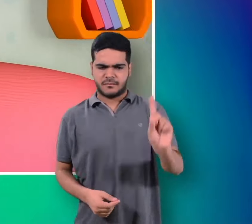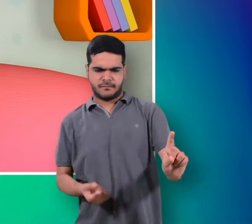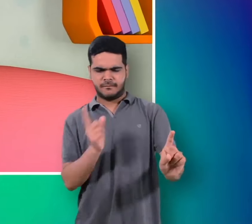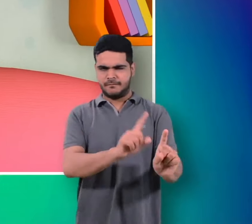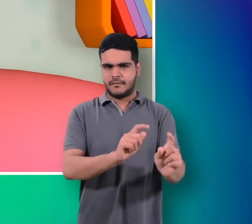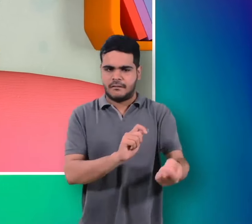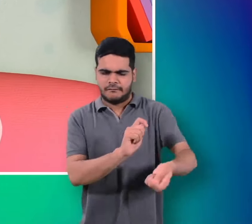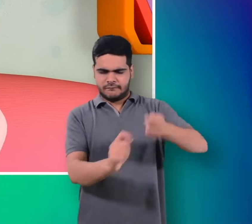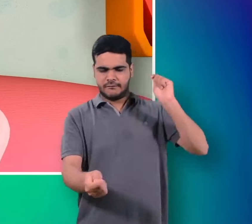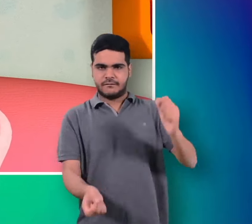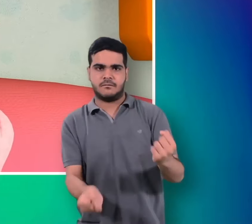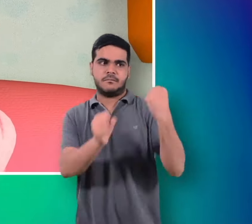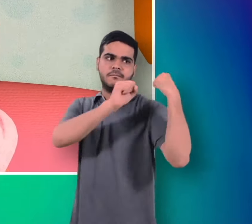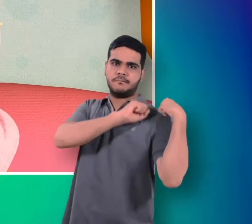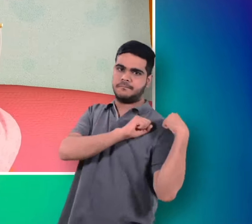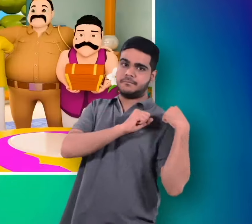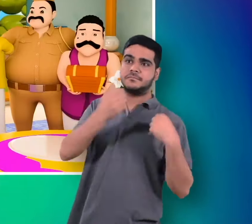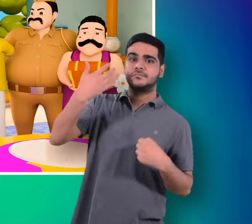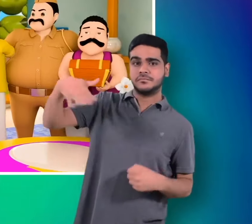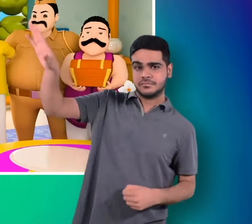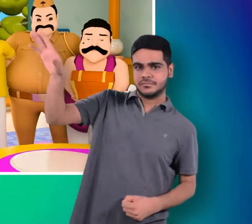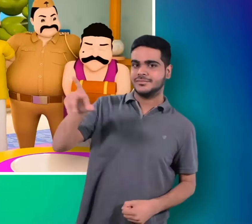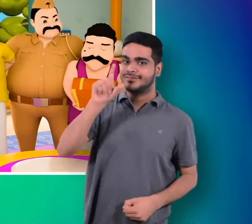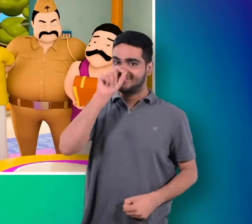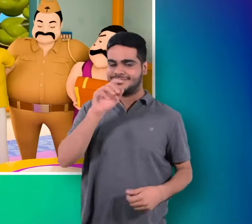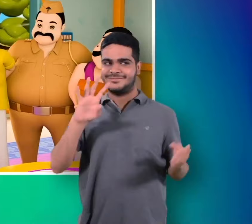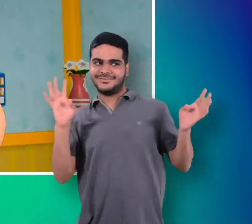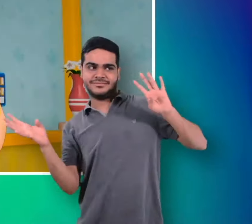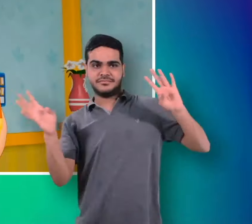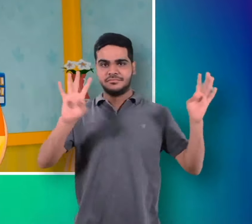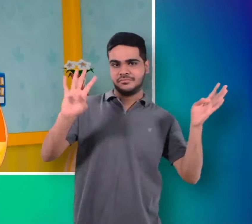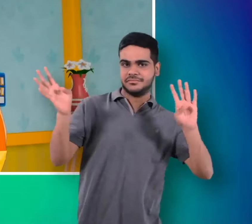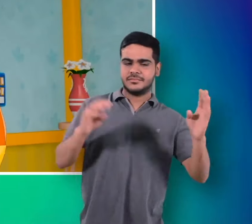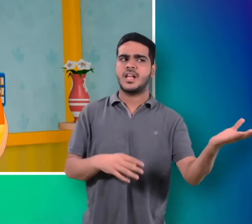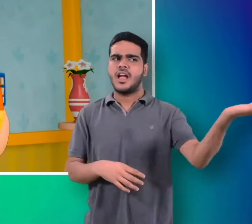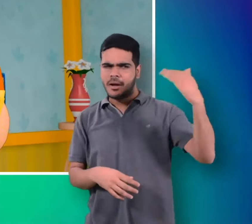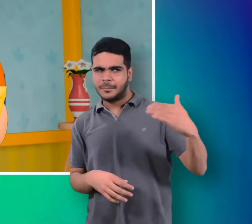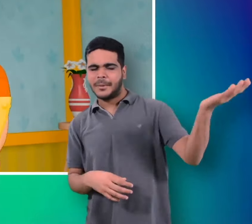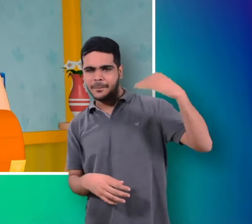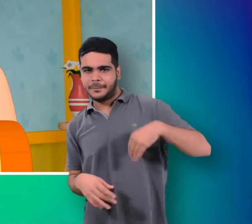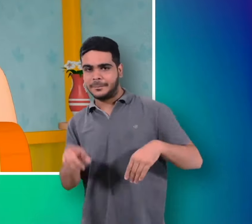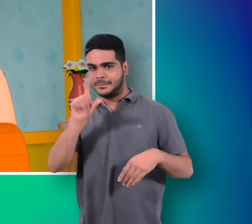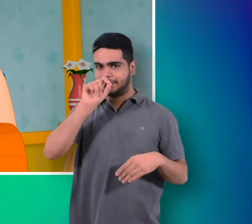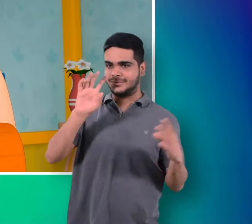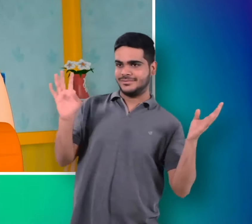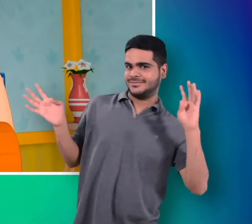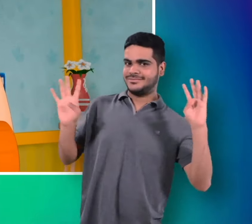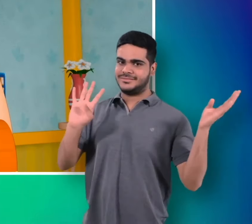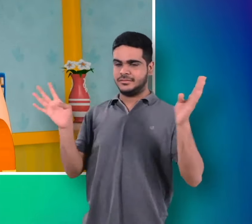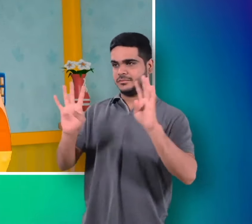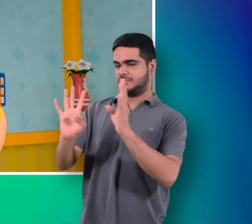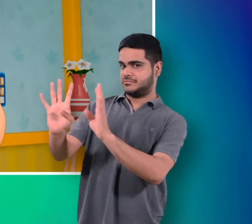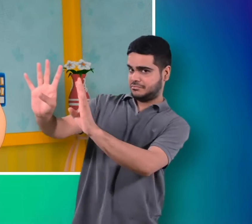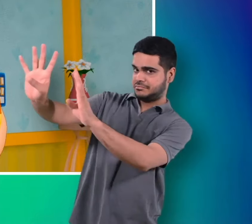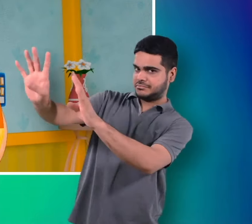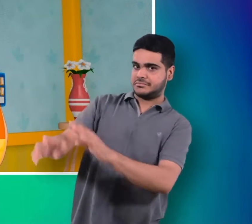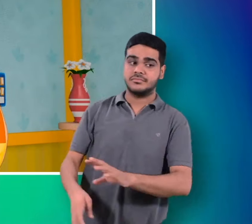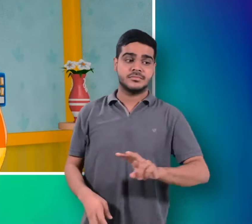काले चोर ले गए नानी तेरी मूर्णी को मूर ले गए